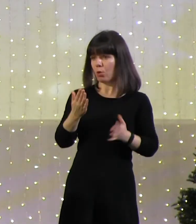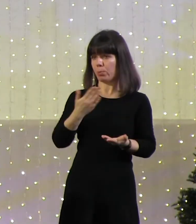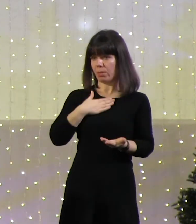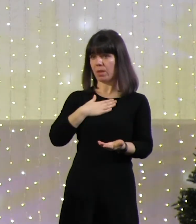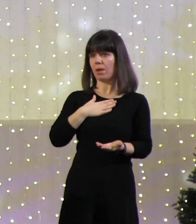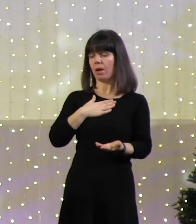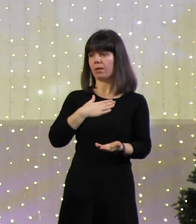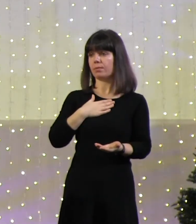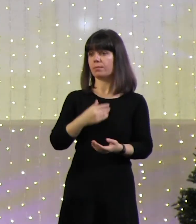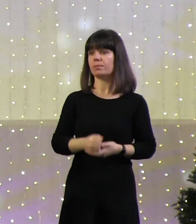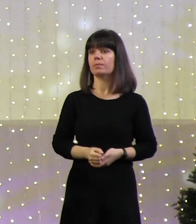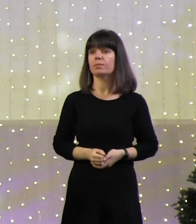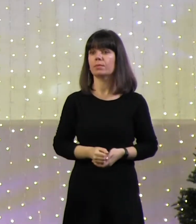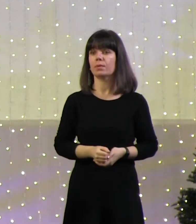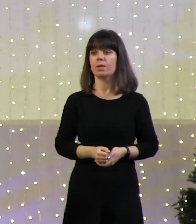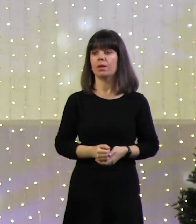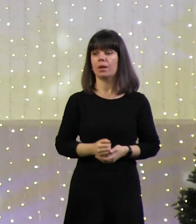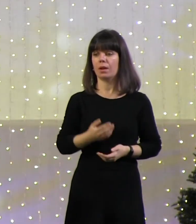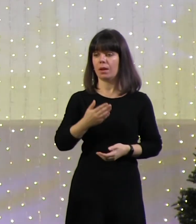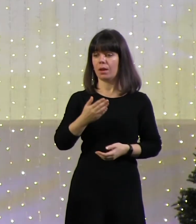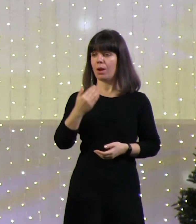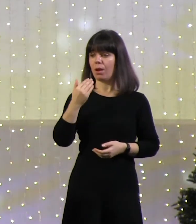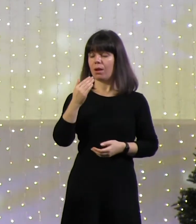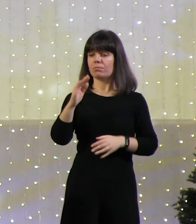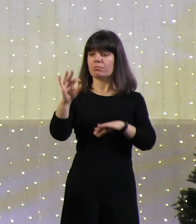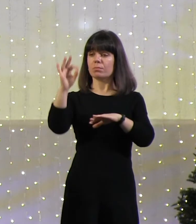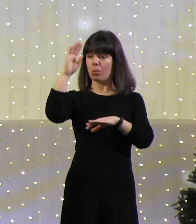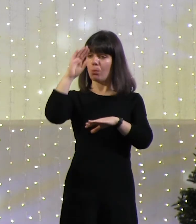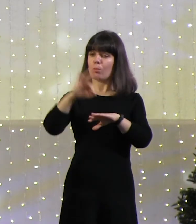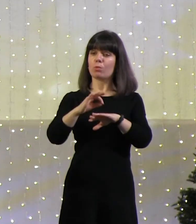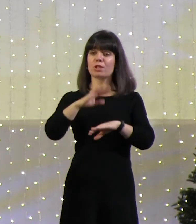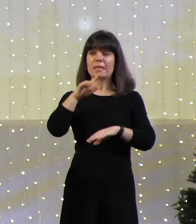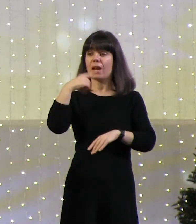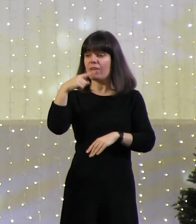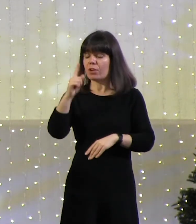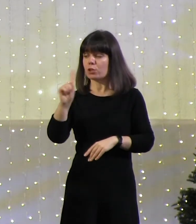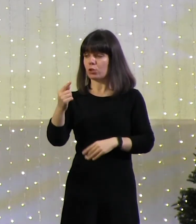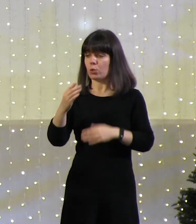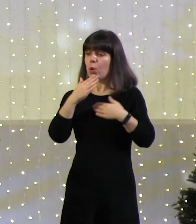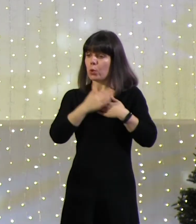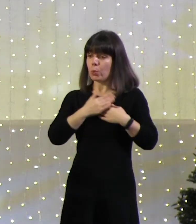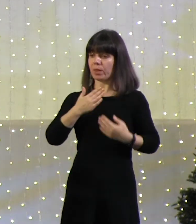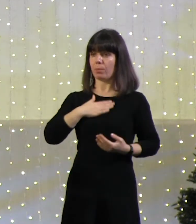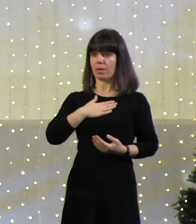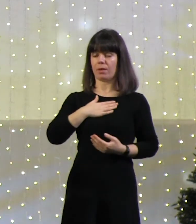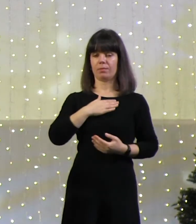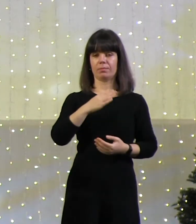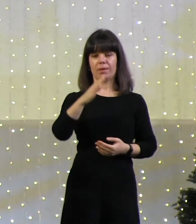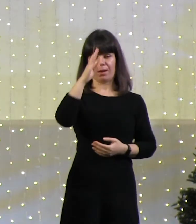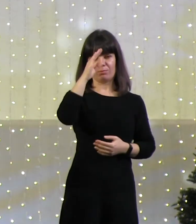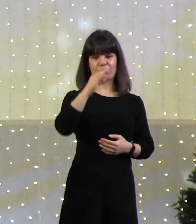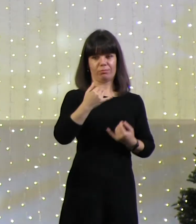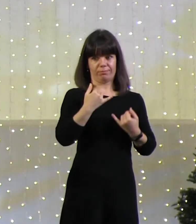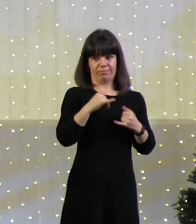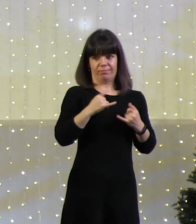Почему? Он не говорит мне о том, что он меня любит. Он говорит, я же на тебе женился.